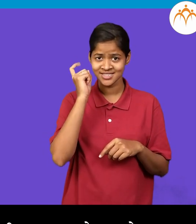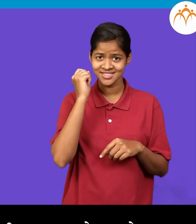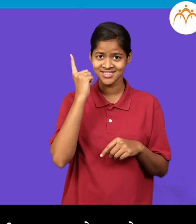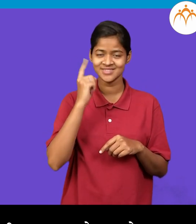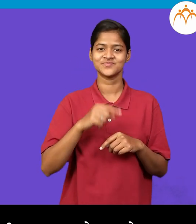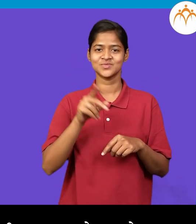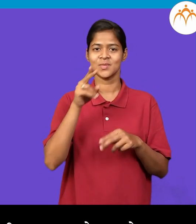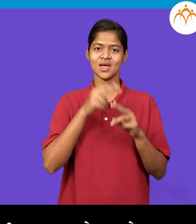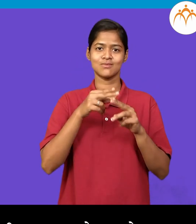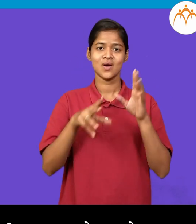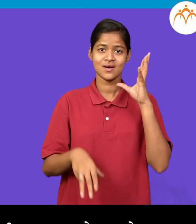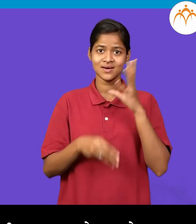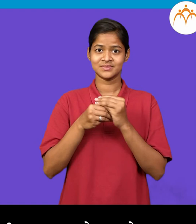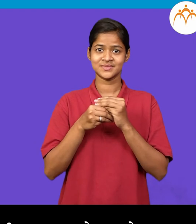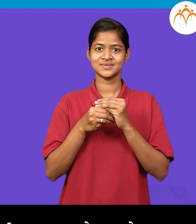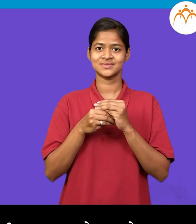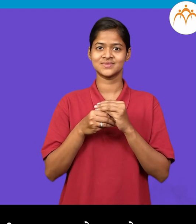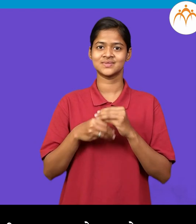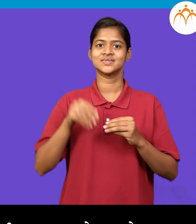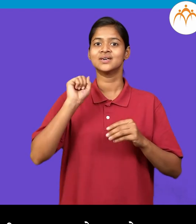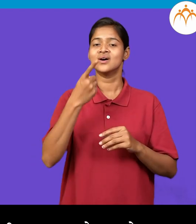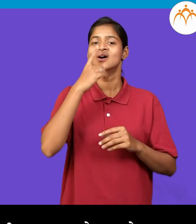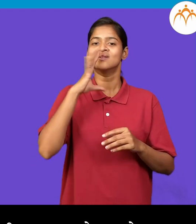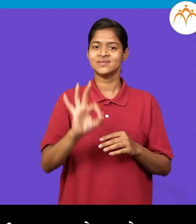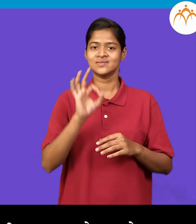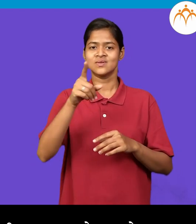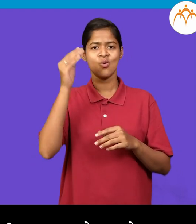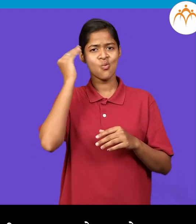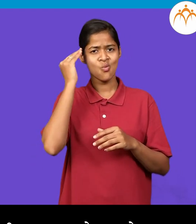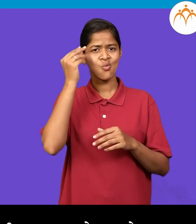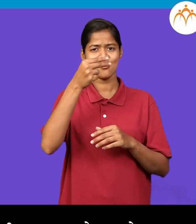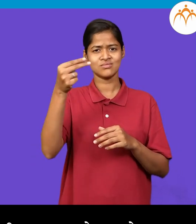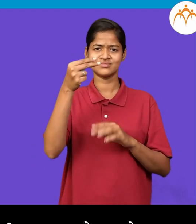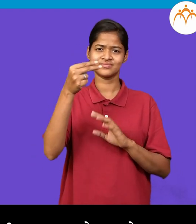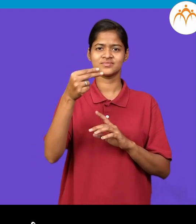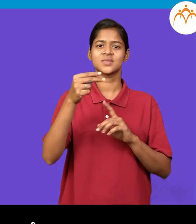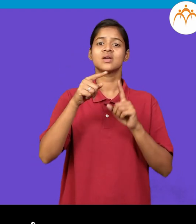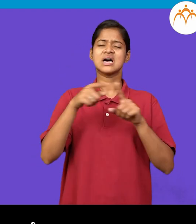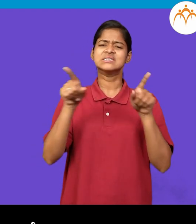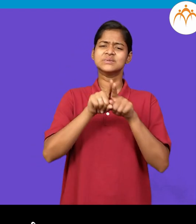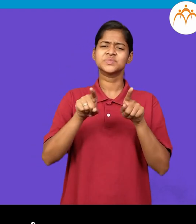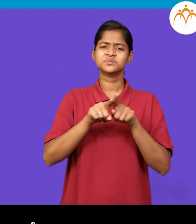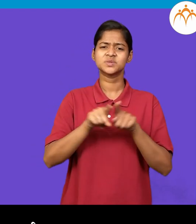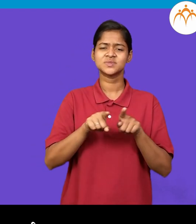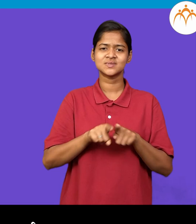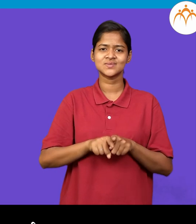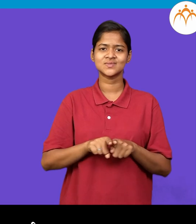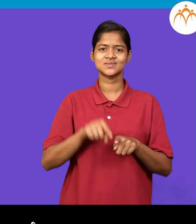सर्वनाम वापरले सठी आधी नाम असावल लाक्त, तेच नाम परत-परत आले